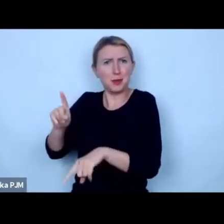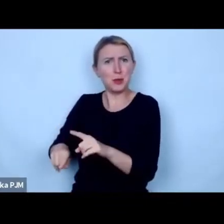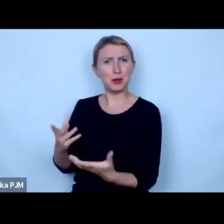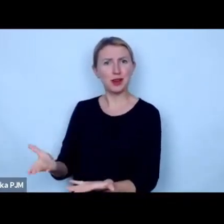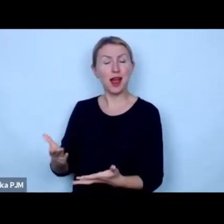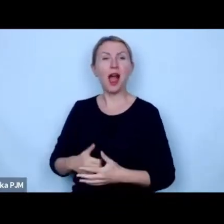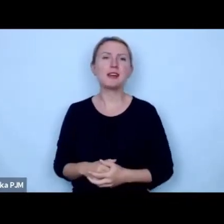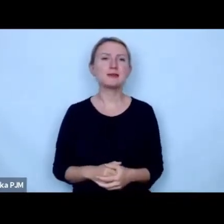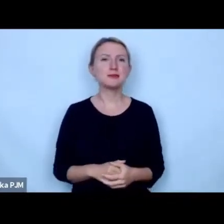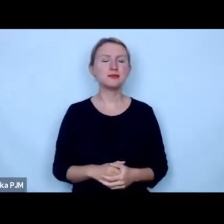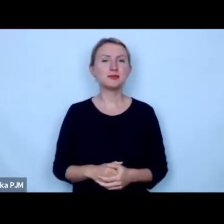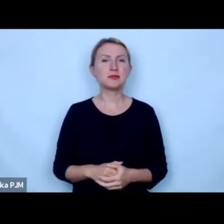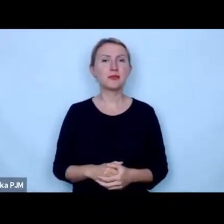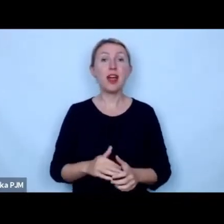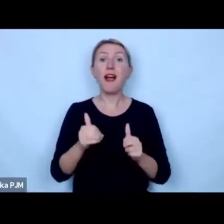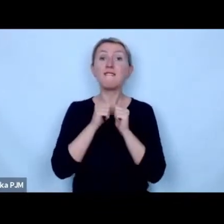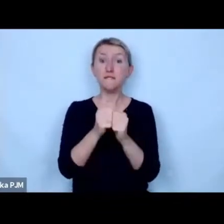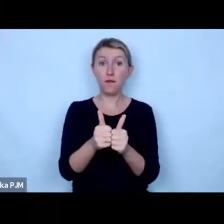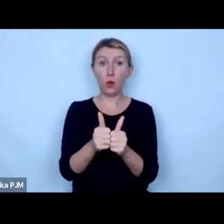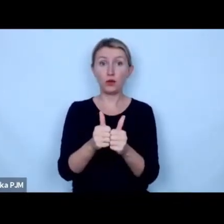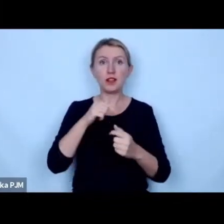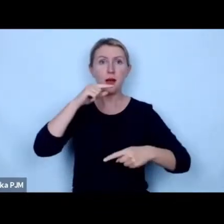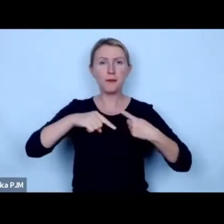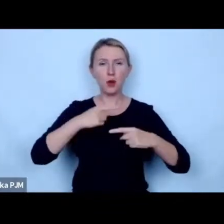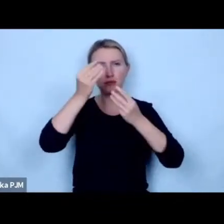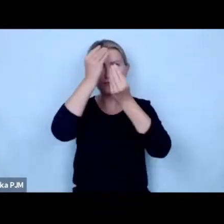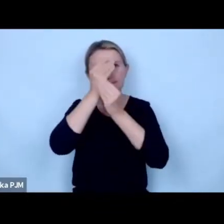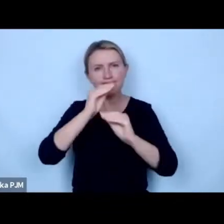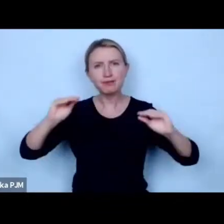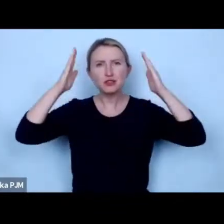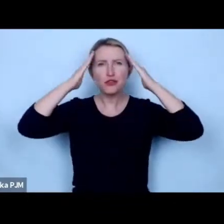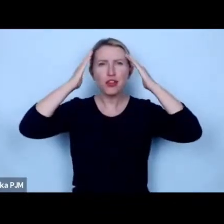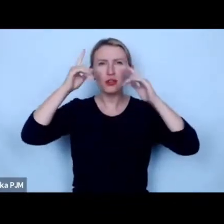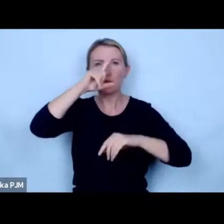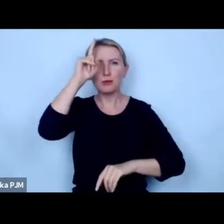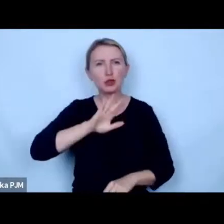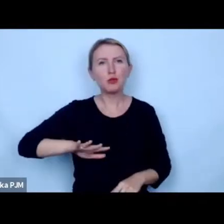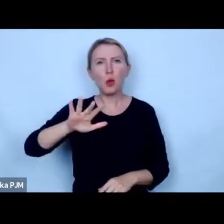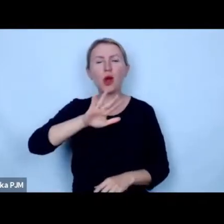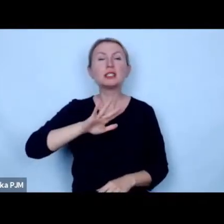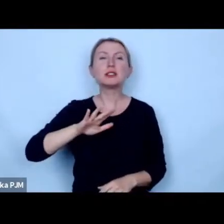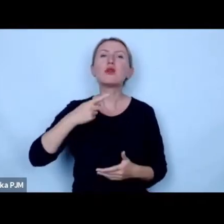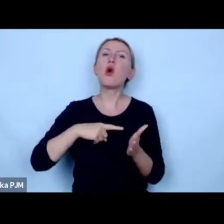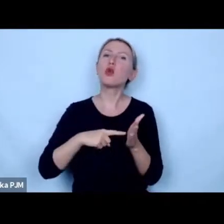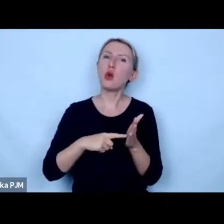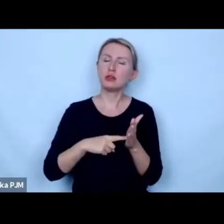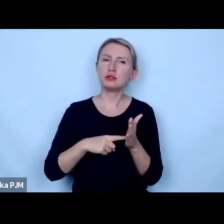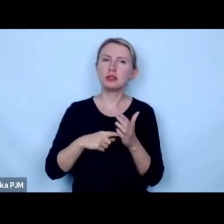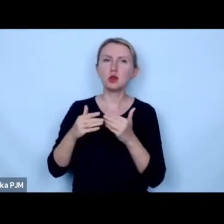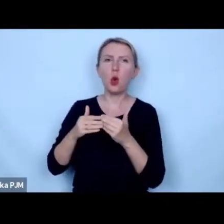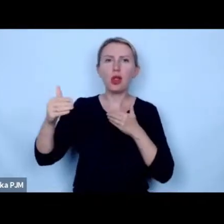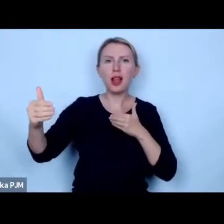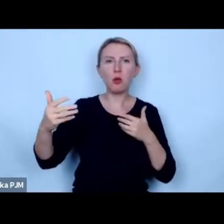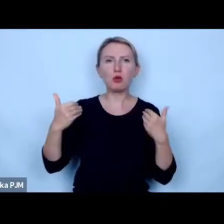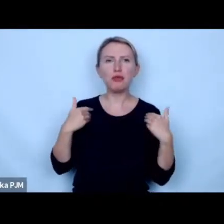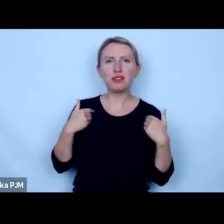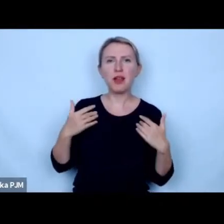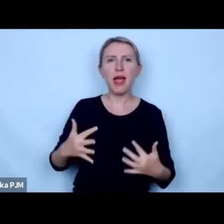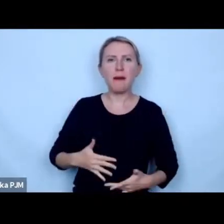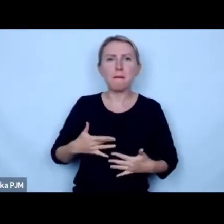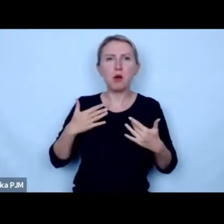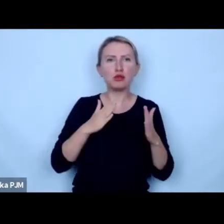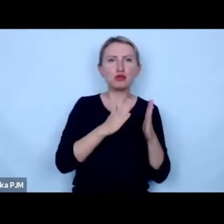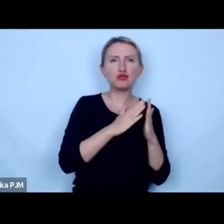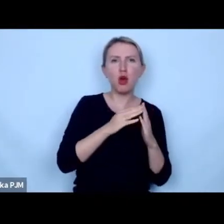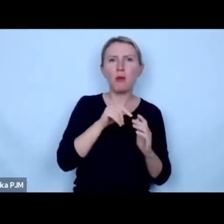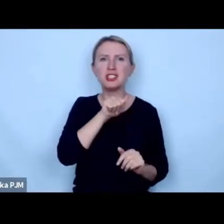jeżeli chodzi o funkcje w procesie szerzenia świadomości w społeczeństwie chodzi o to że odległość fizyczna i emocjonalna naszych domów